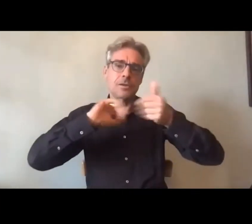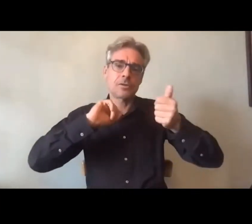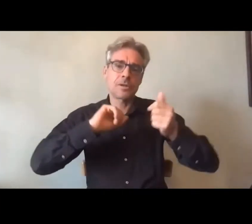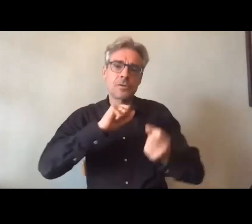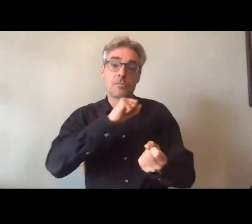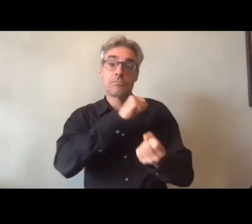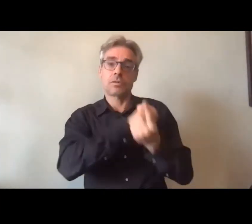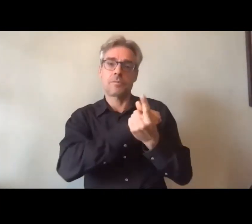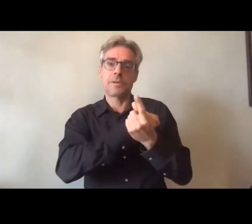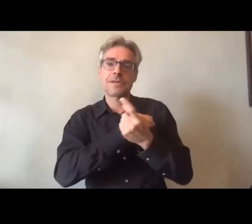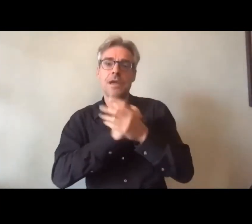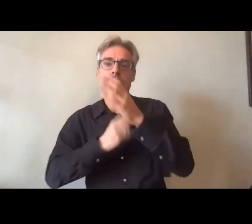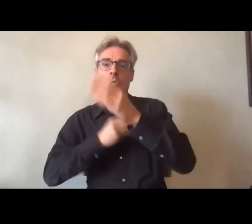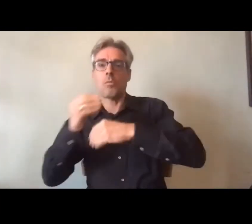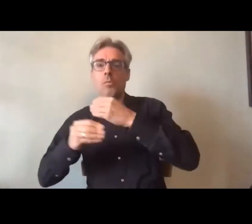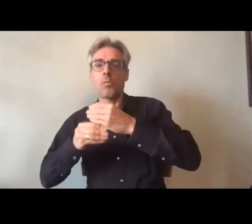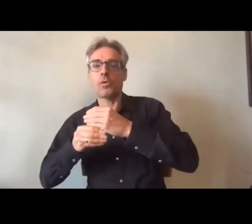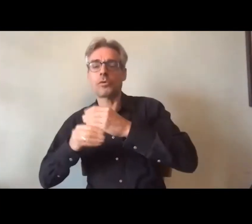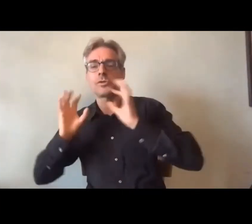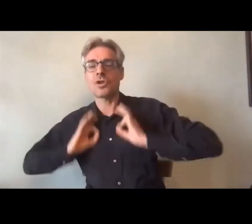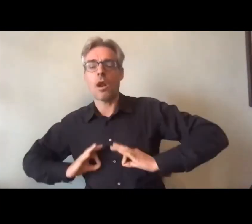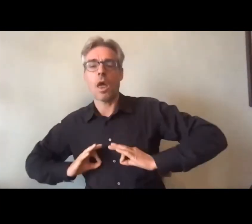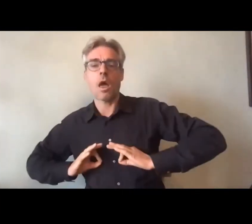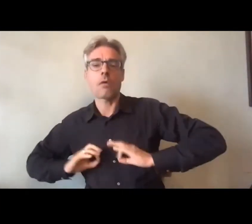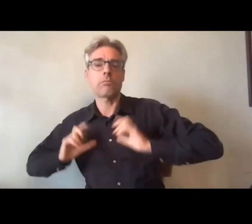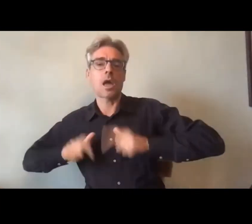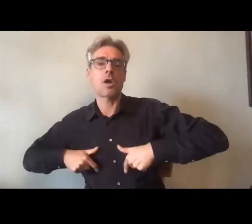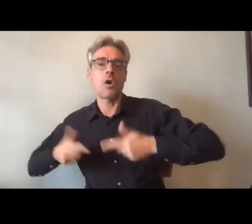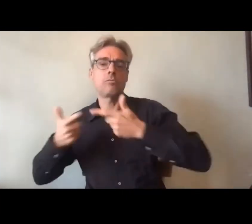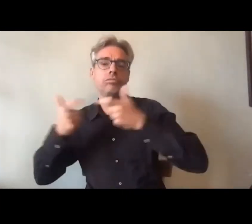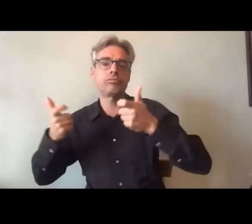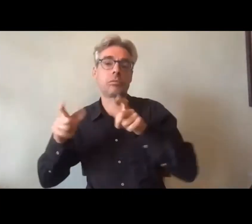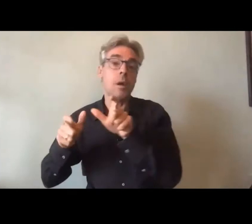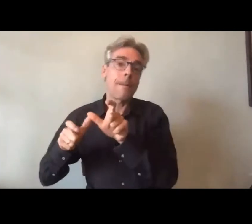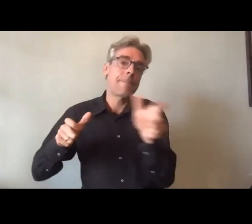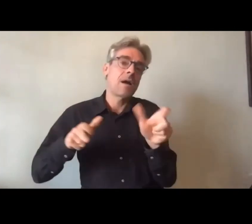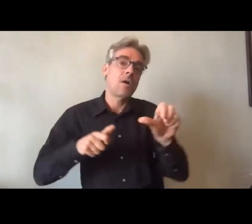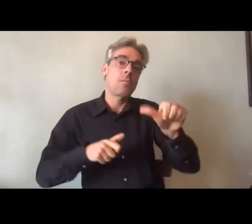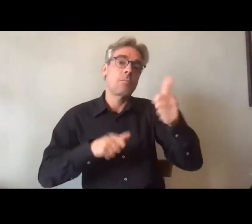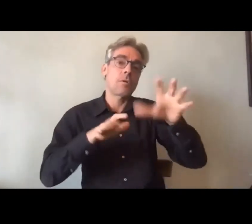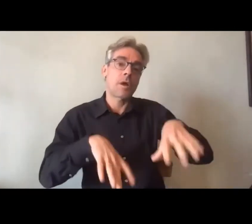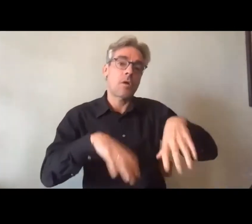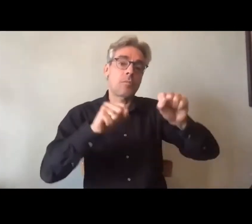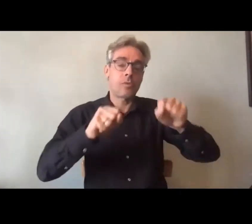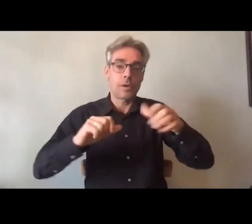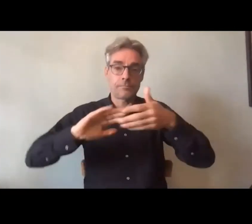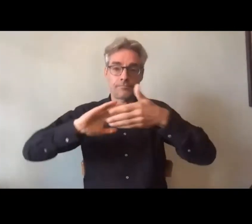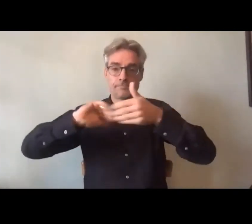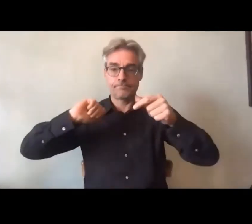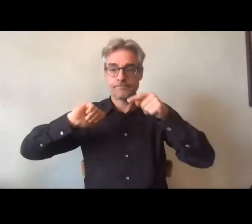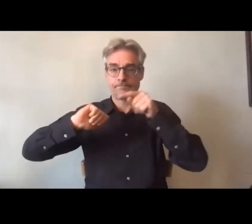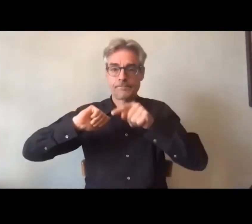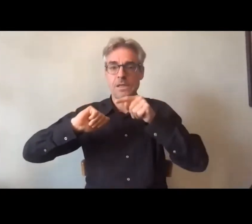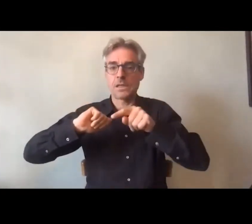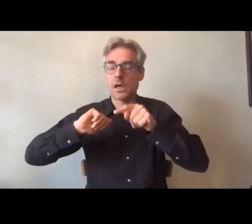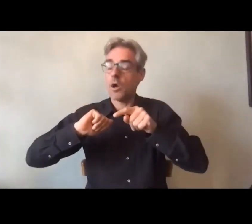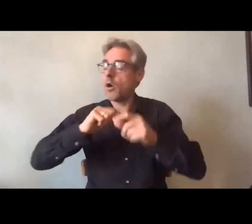le monde de la scolarité et l'accès au premier emploi est un thème qui est apparu